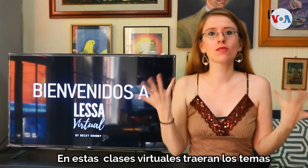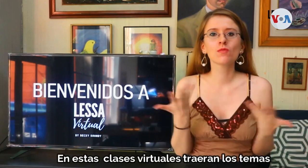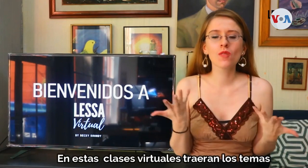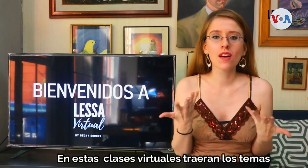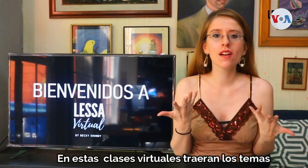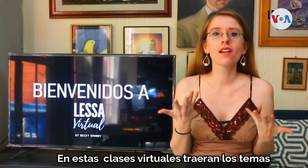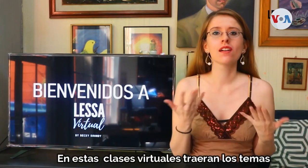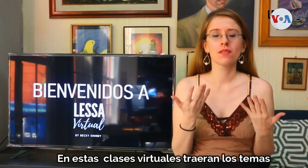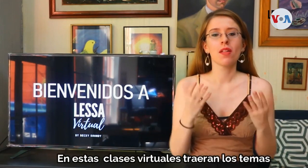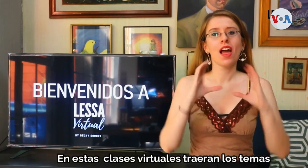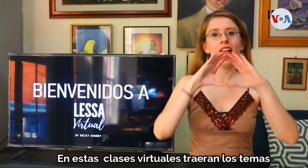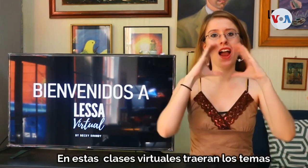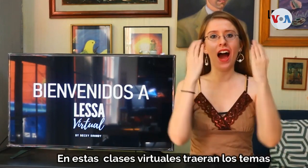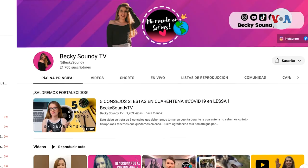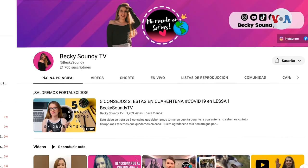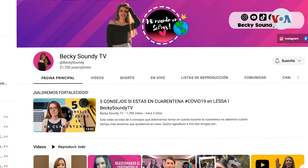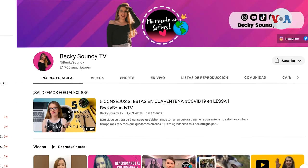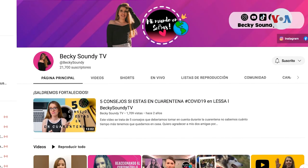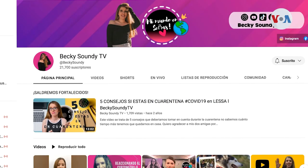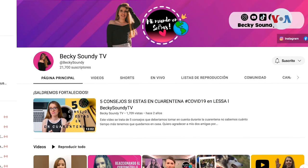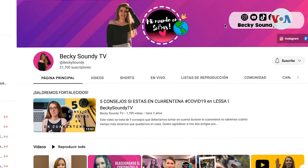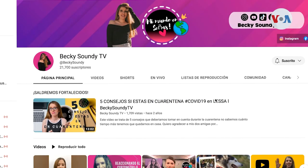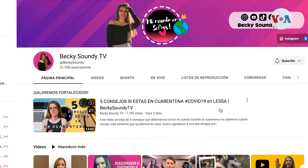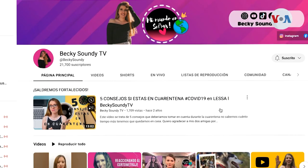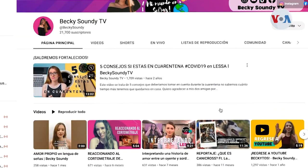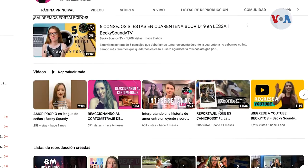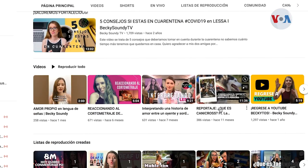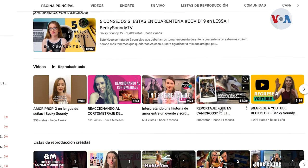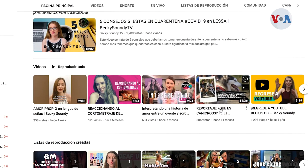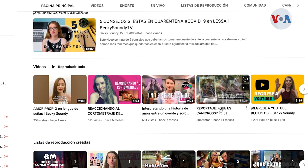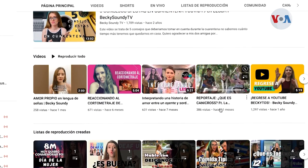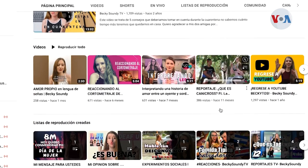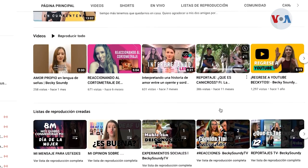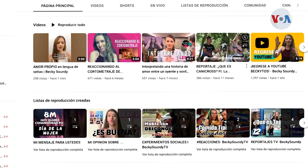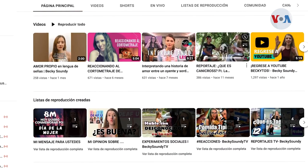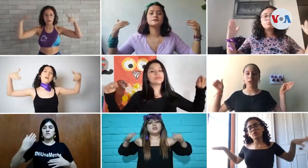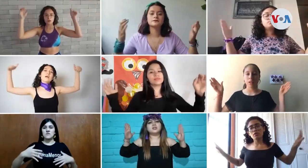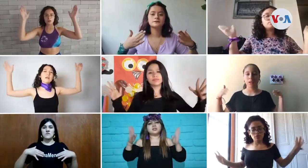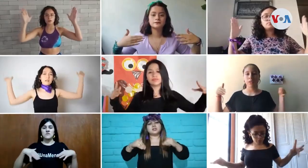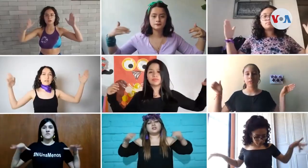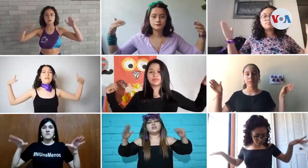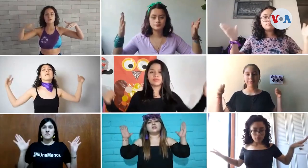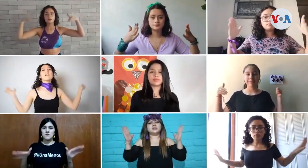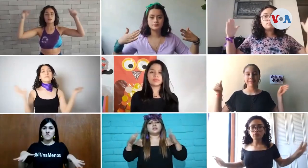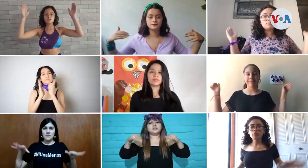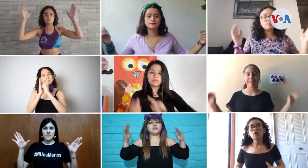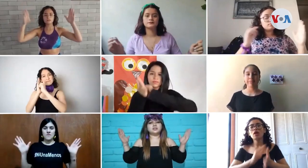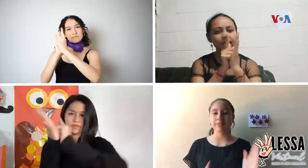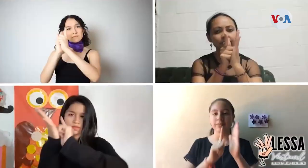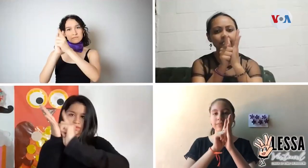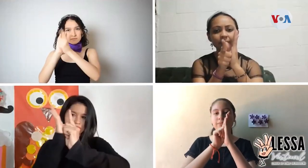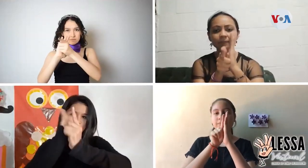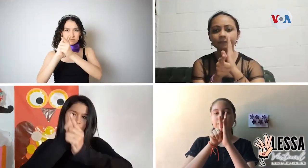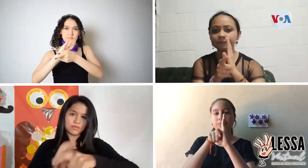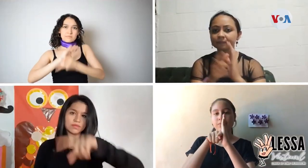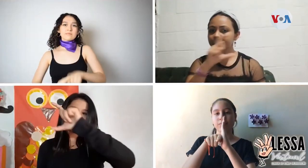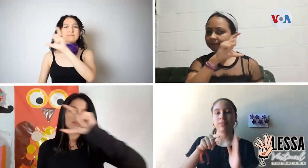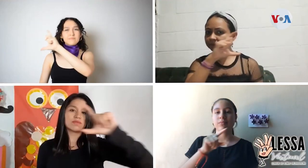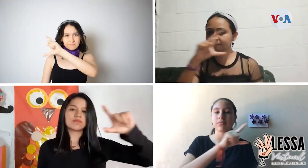y su canal de YouTube llamado Mi Mundo en Señas. Con todos ellos ayuda a niños y adultos sordos y oyentes a comunicarse a través de la